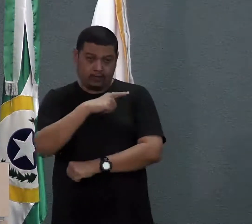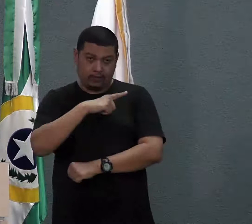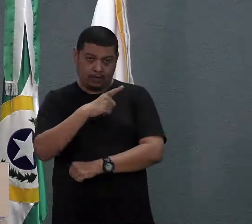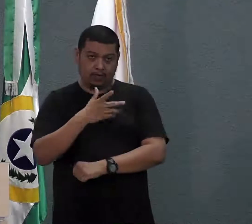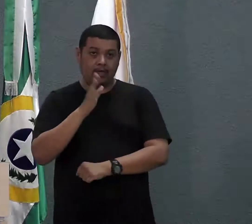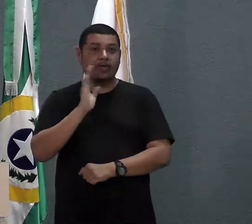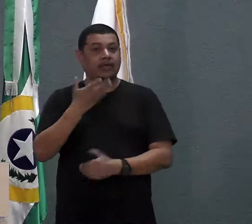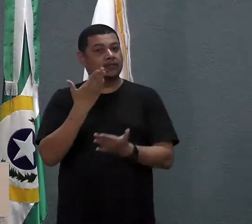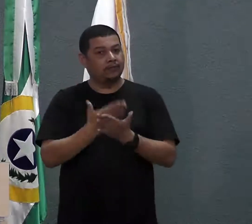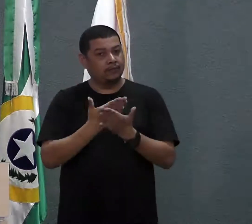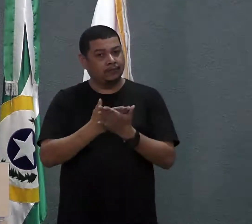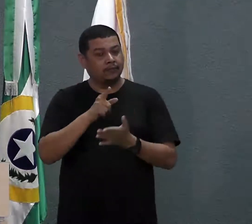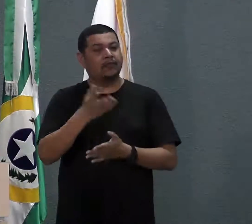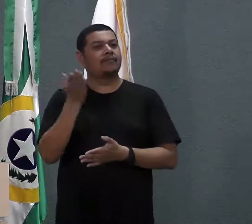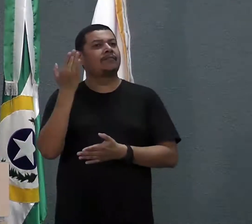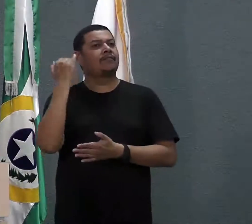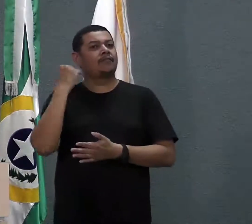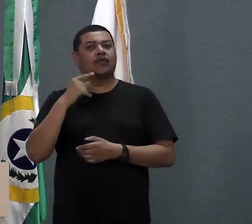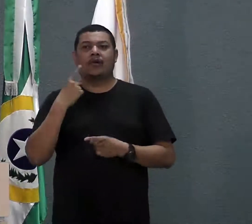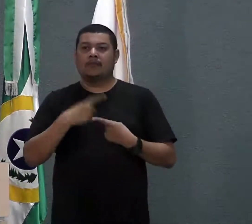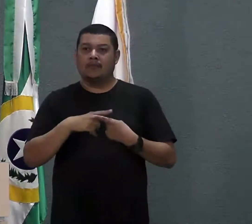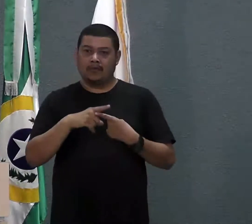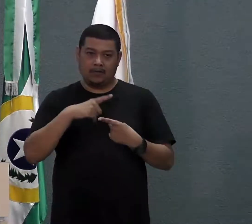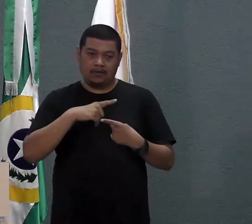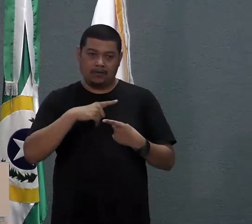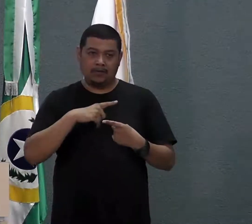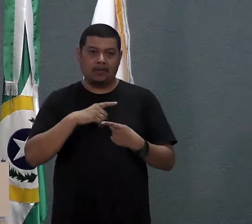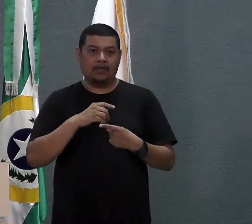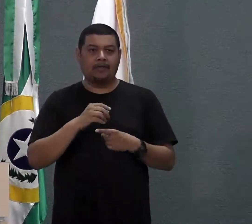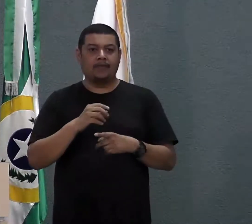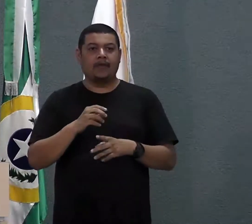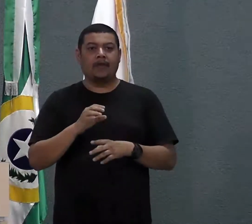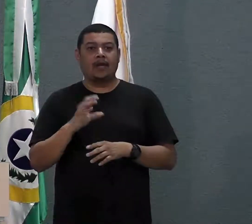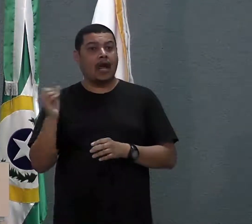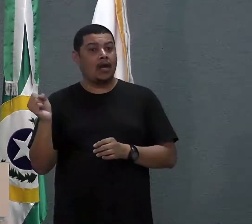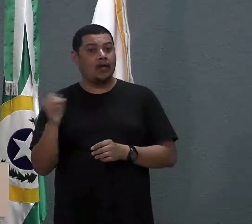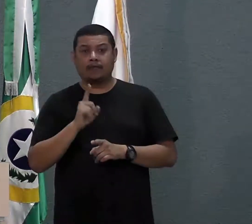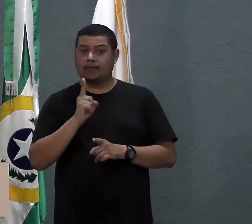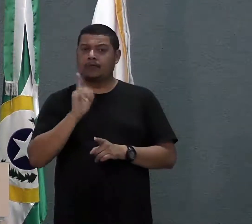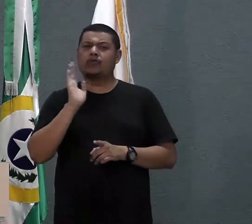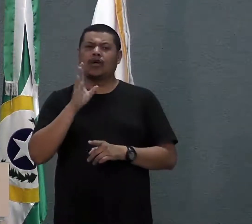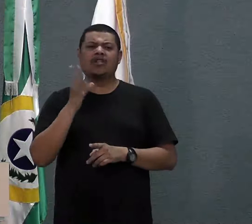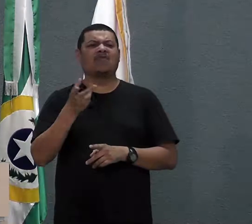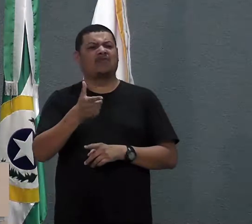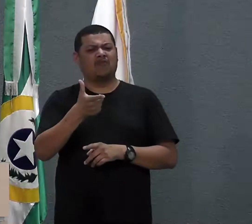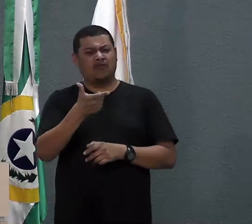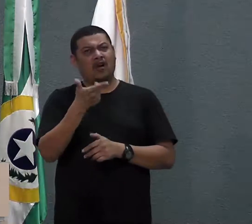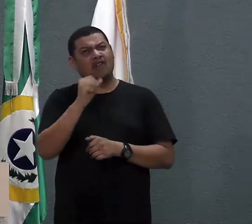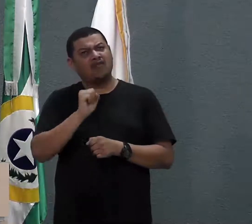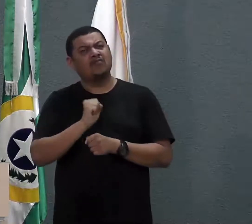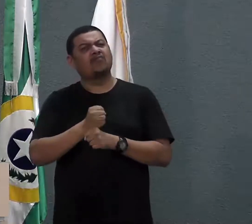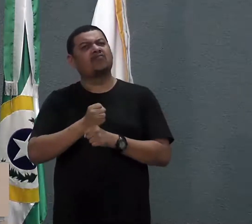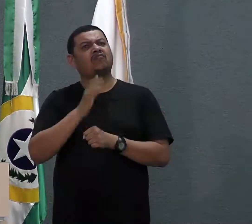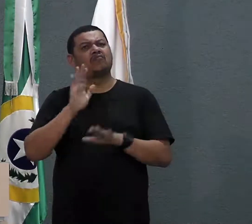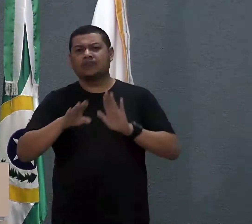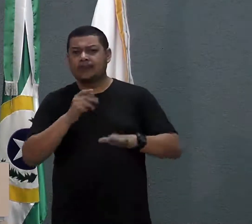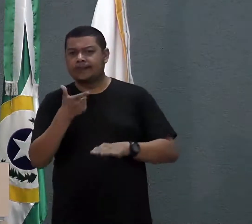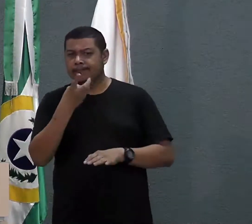lá hoje estudaram naquela escola, então não é uma escola de 5 anos, 10 anos, é uma escola que está lá há 20 anos, 20, 30 anos.